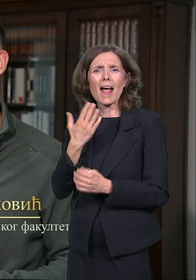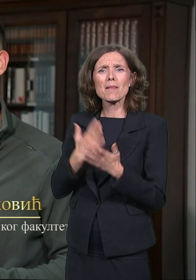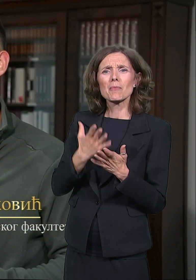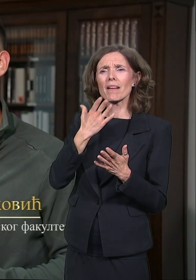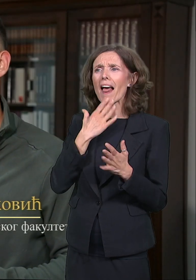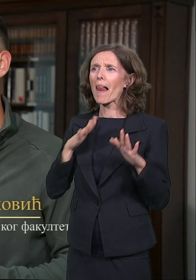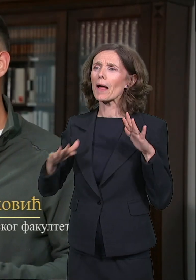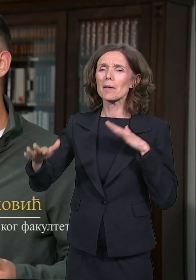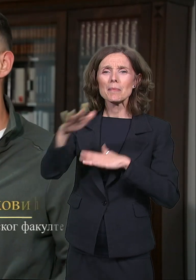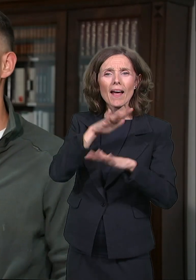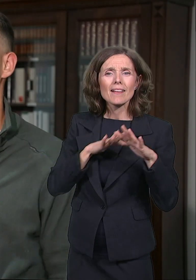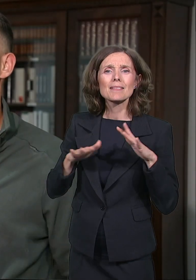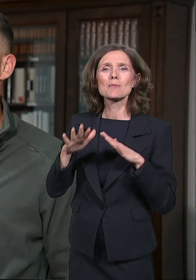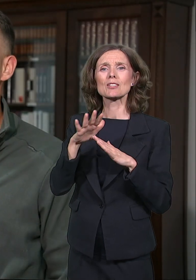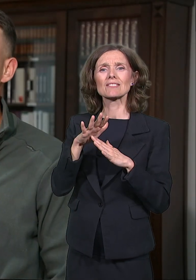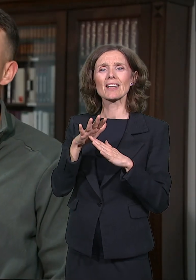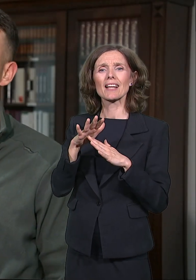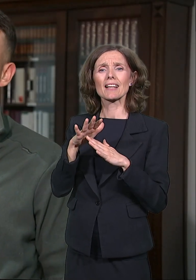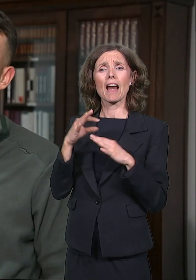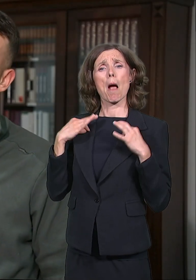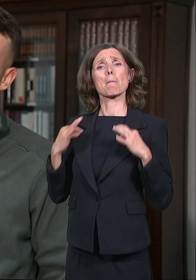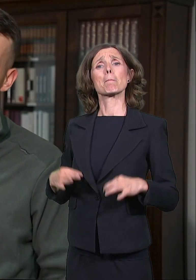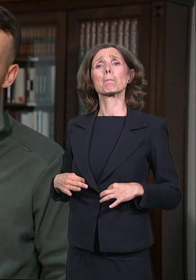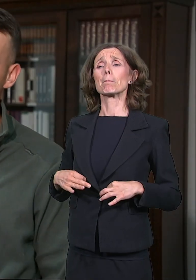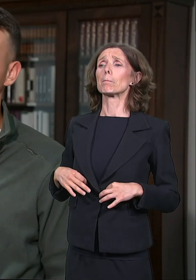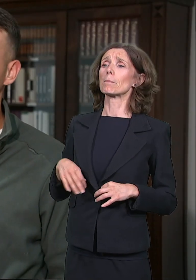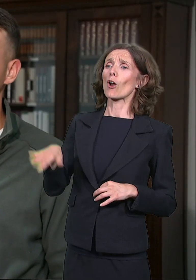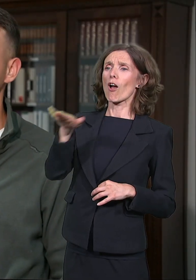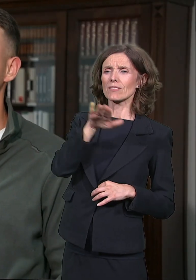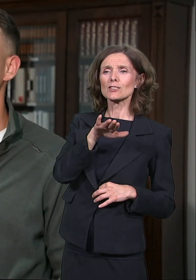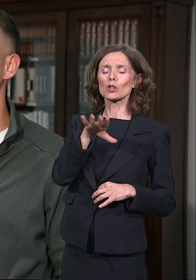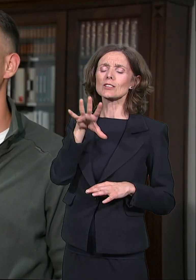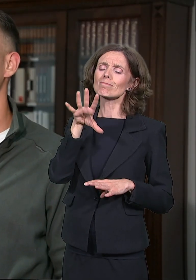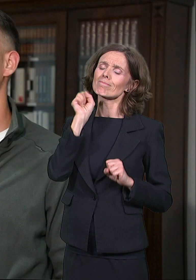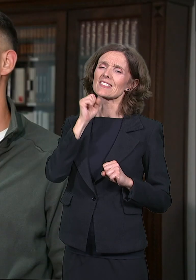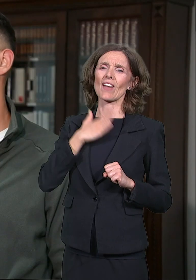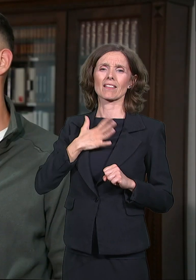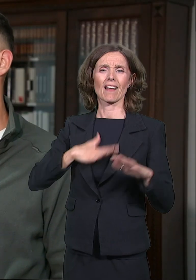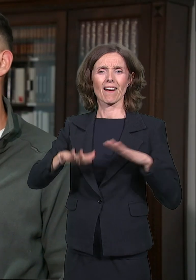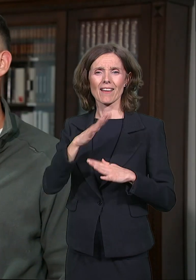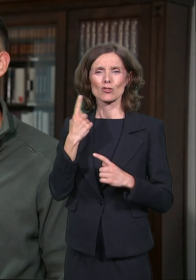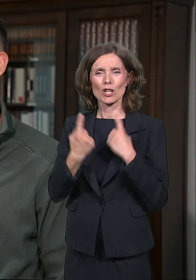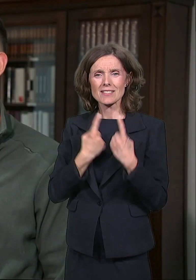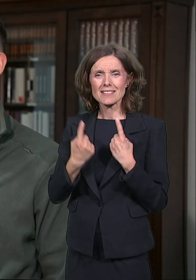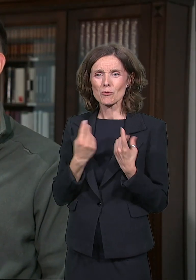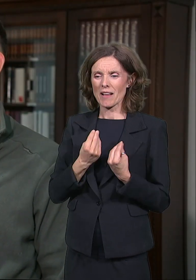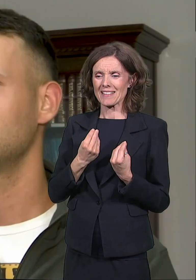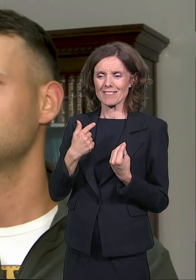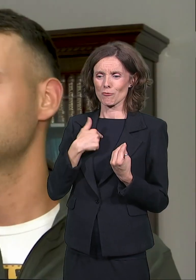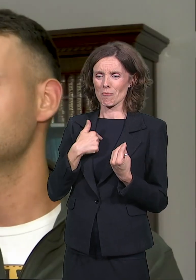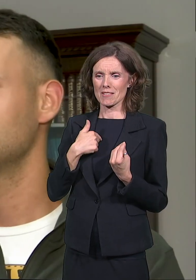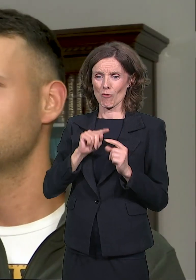su bili veoma razumni prava nama, pošto smo, jel ti tu bili, odvojeni bez roditelja.